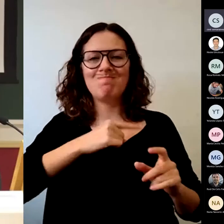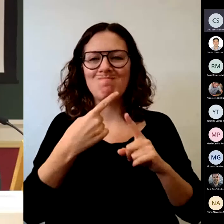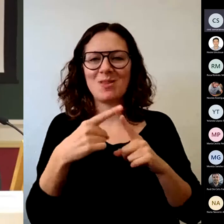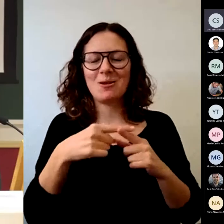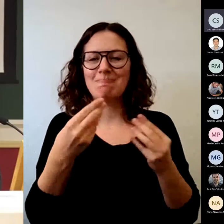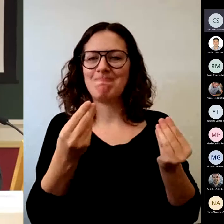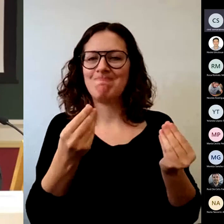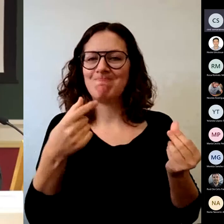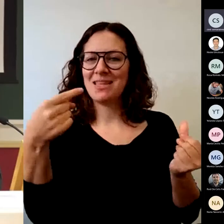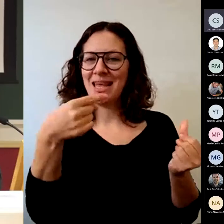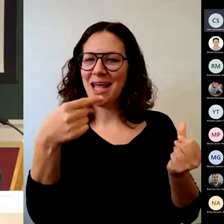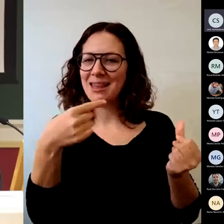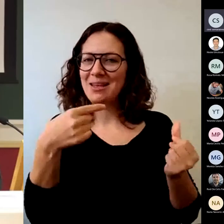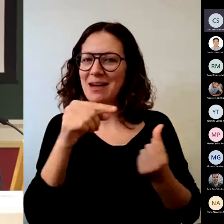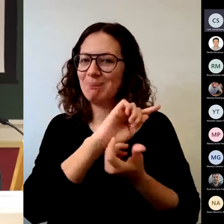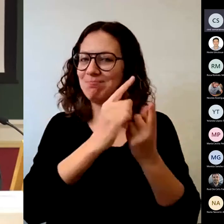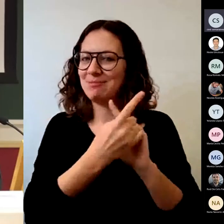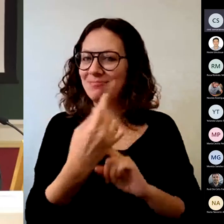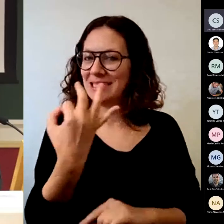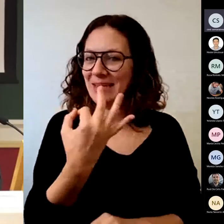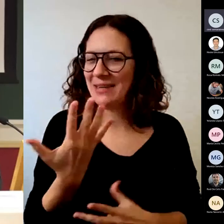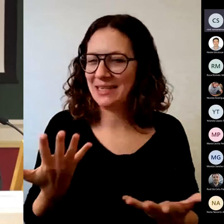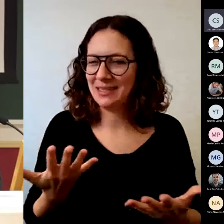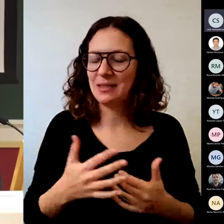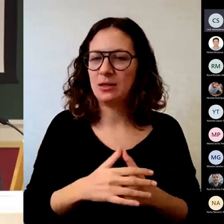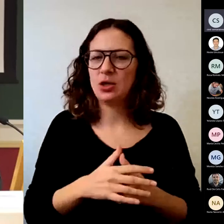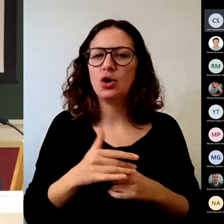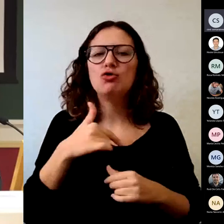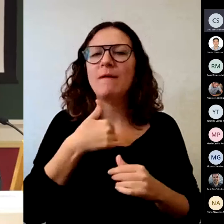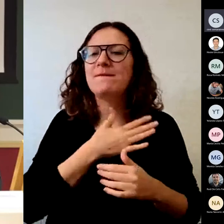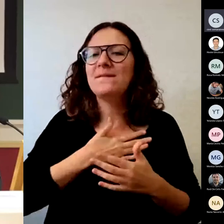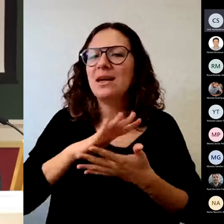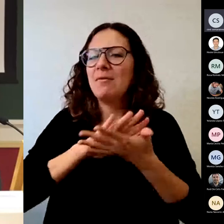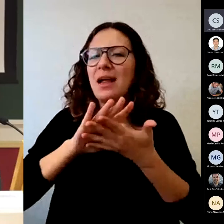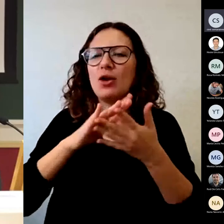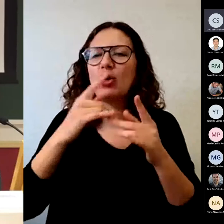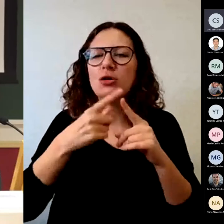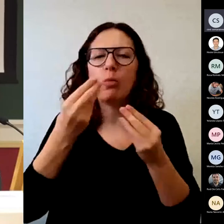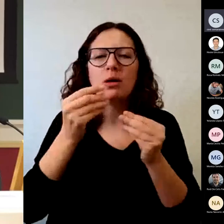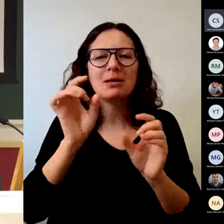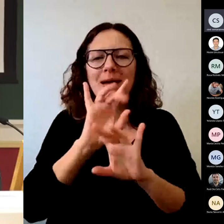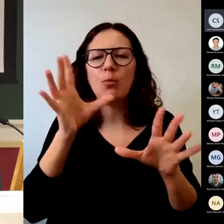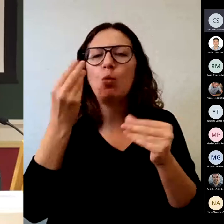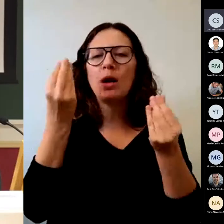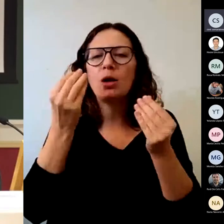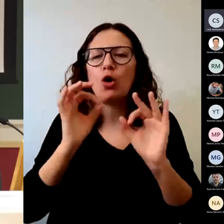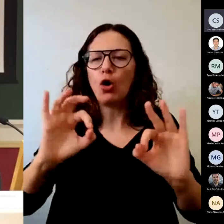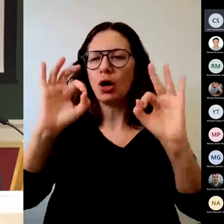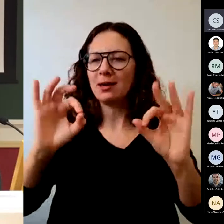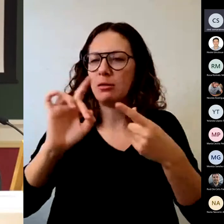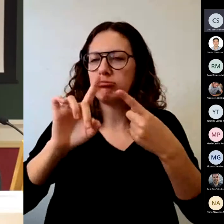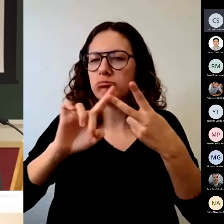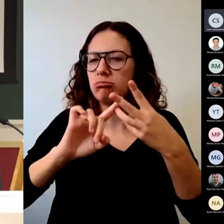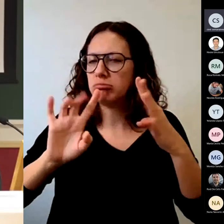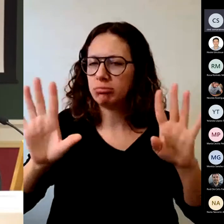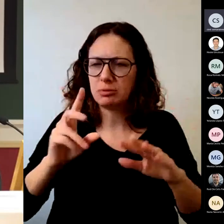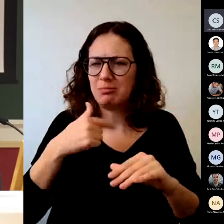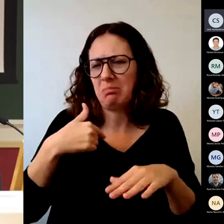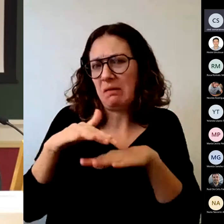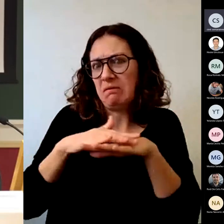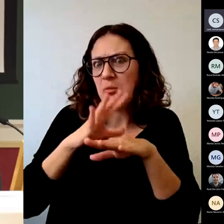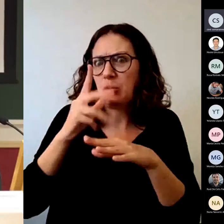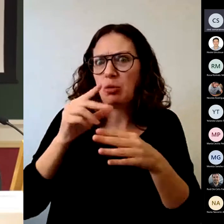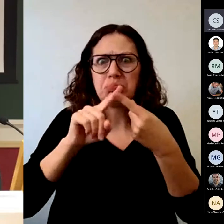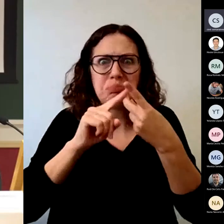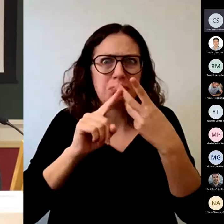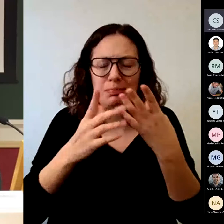Son cosas muy concretas. Perdonadme si soy así, pero voy a ir muy rápido. Primero, las